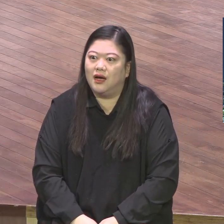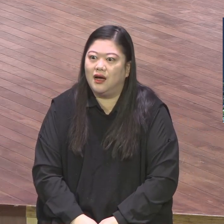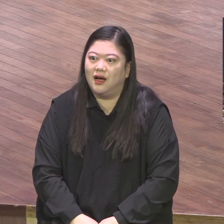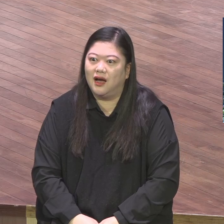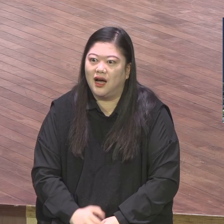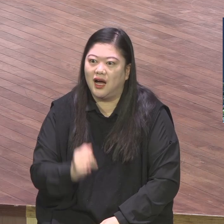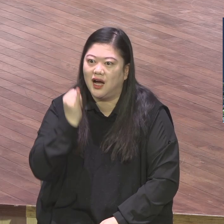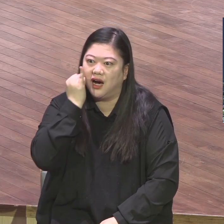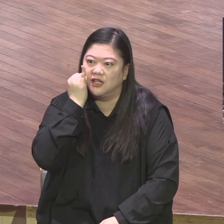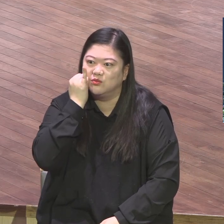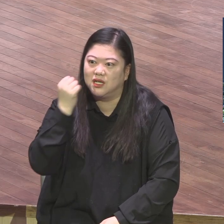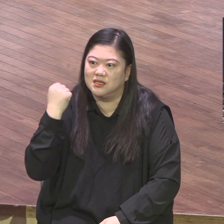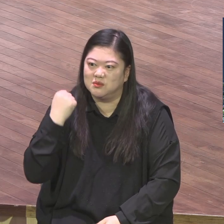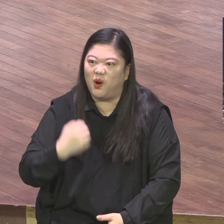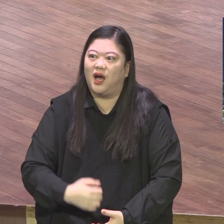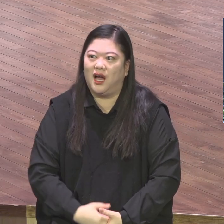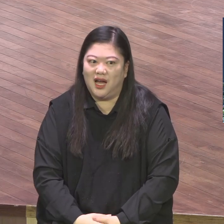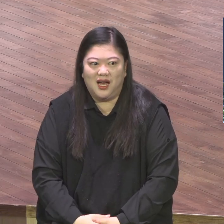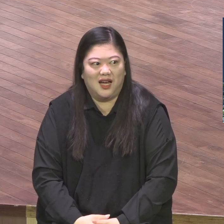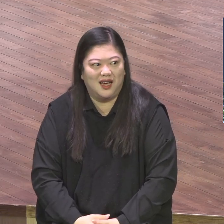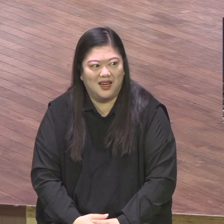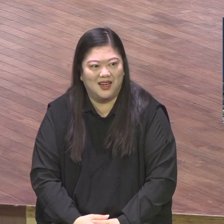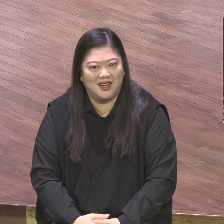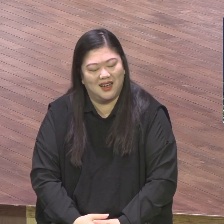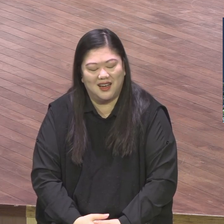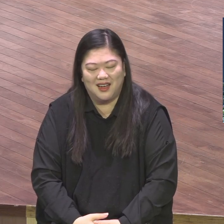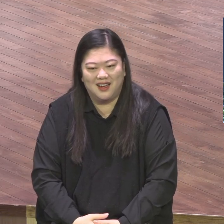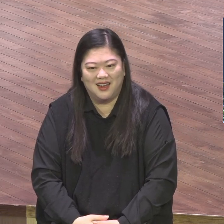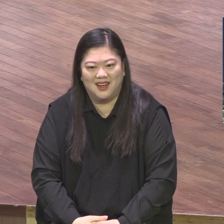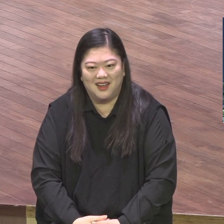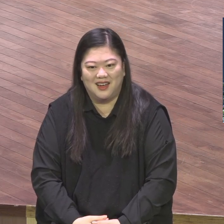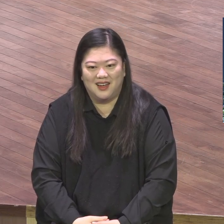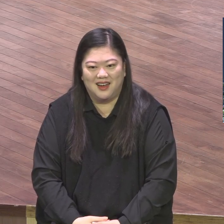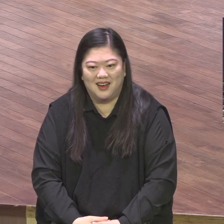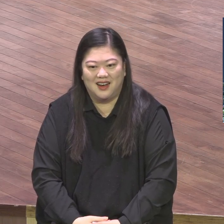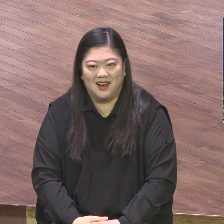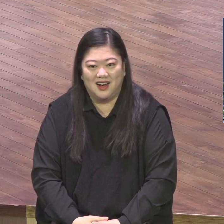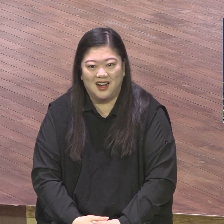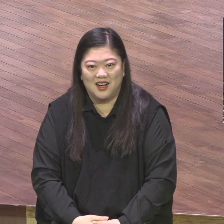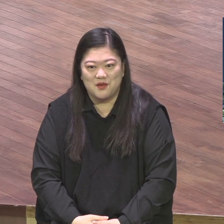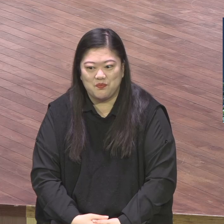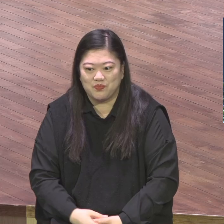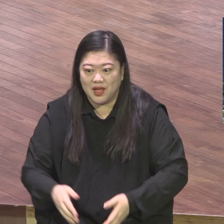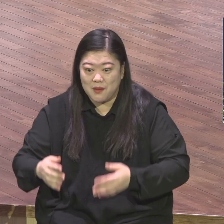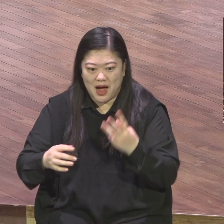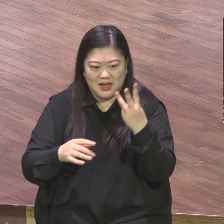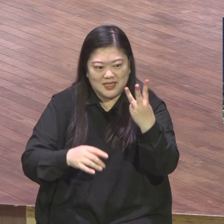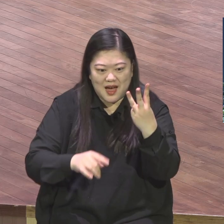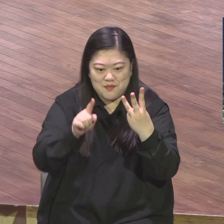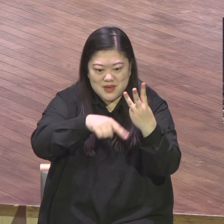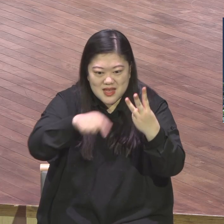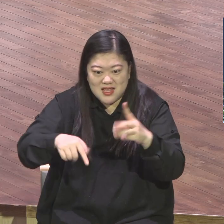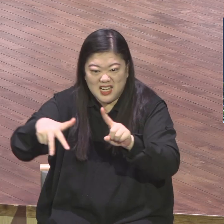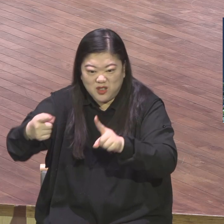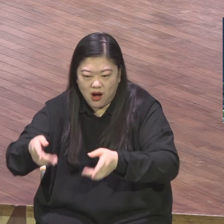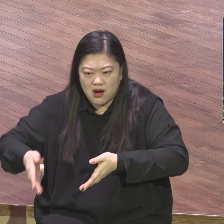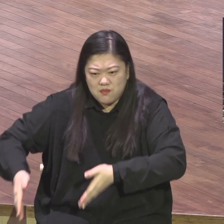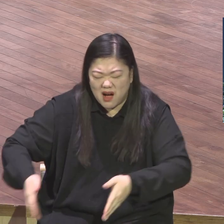그걸 내가 잊을 수가 없어요. 스타트만 하더니 막 3, 1조를 춤을 추는데 이야 각인식인데 참